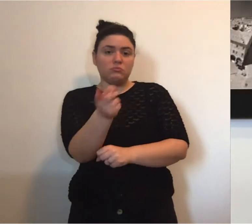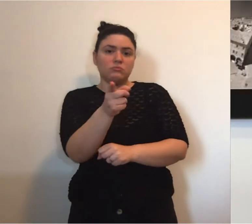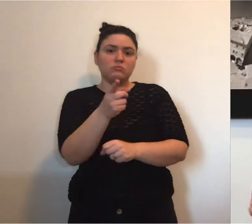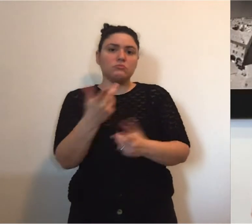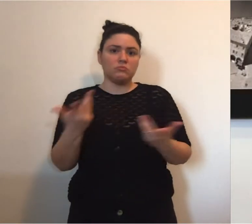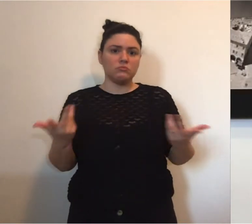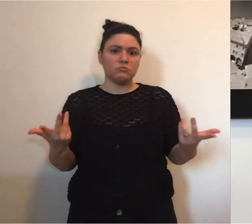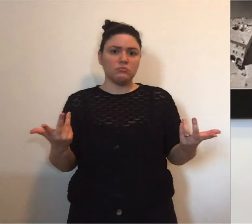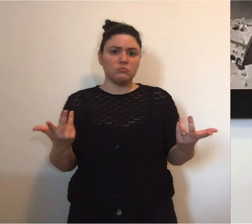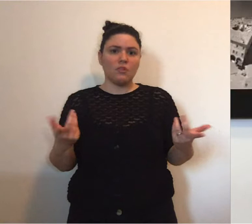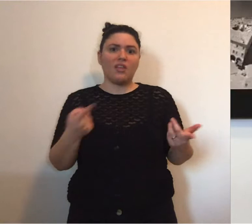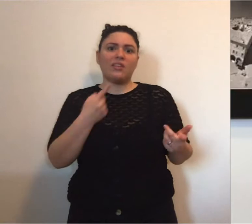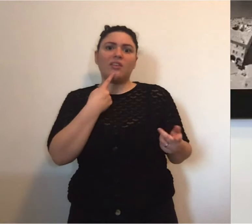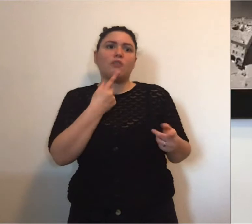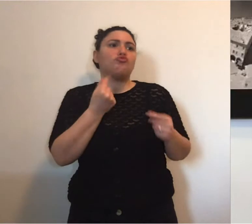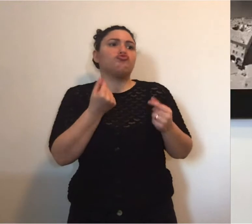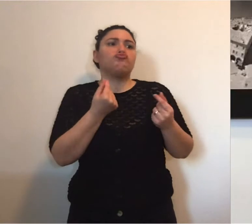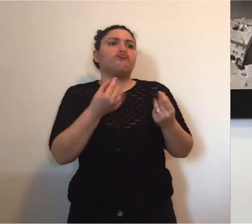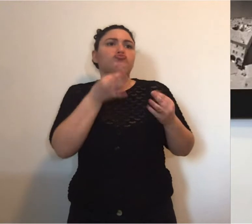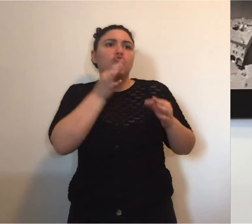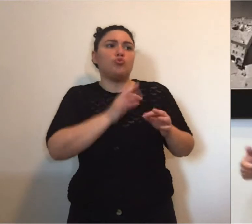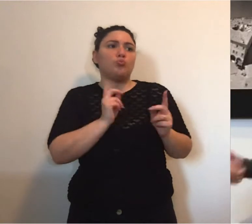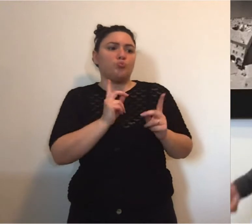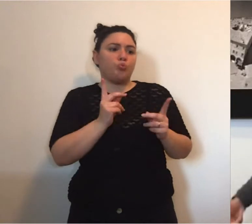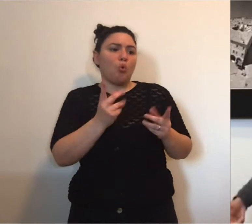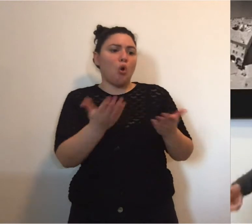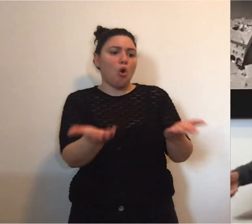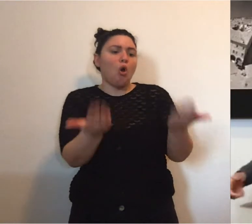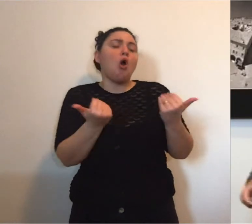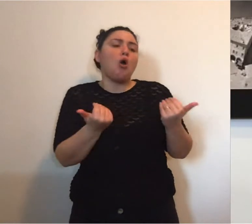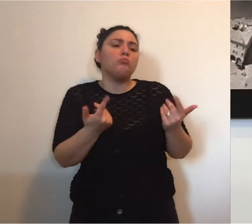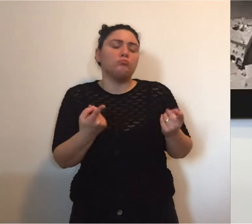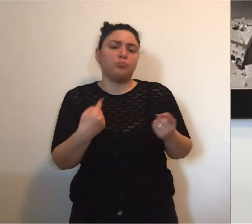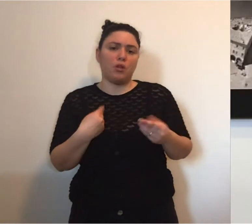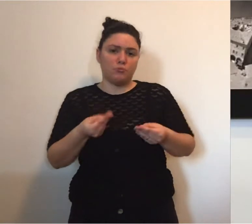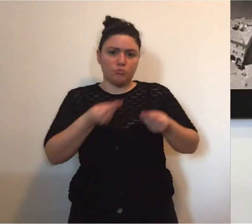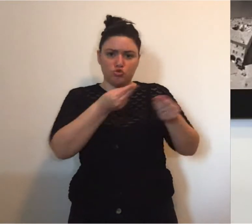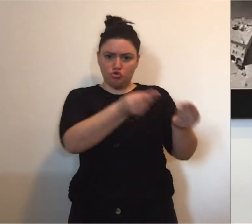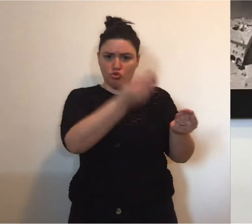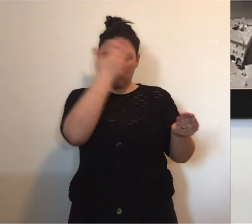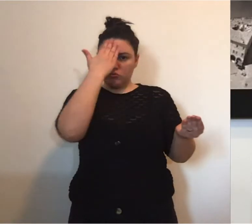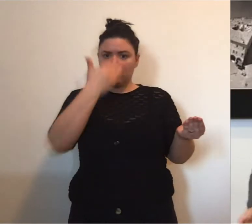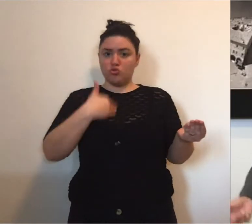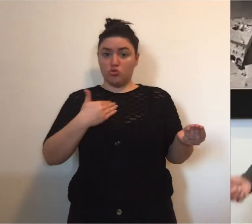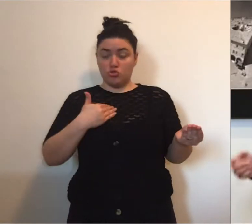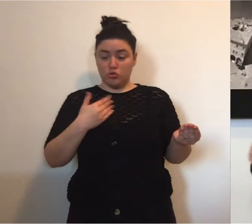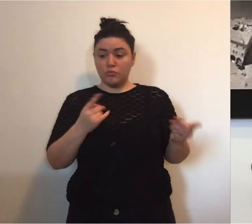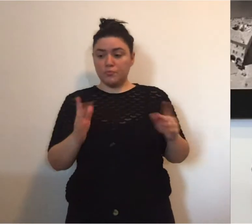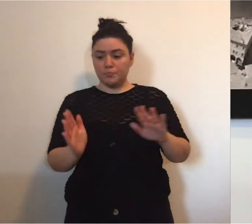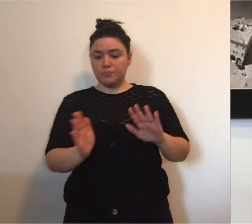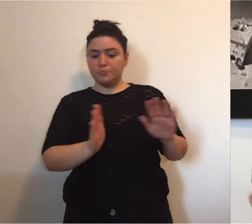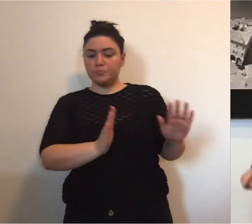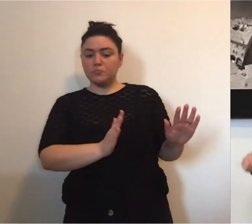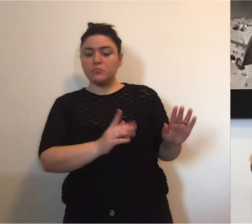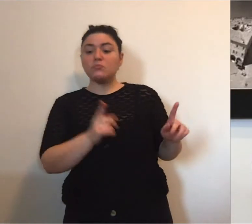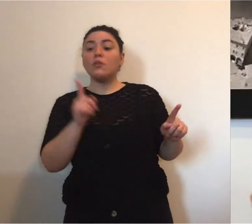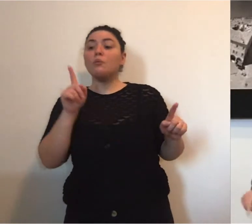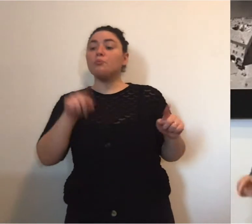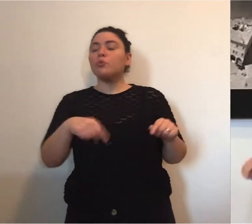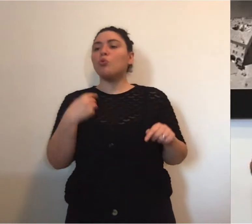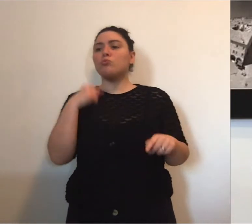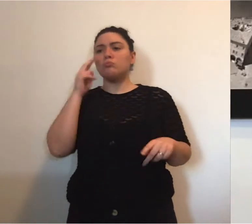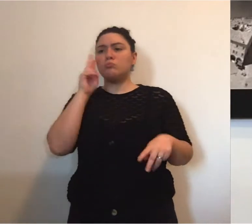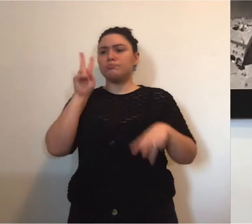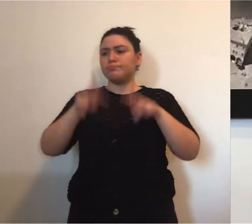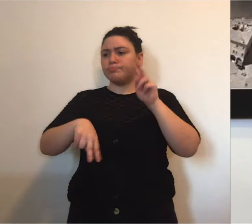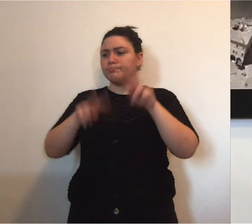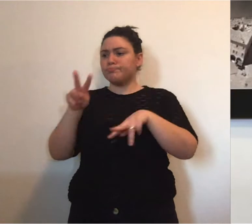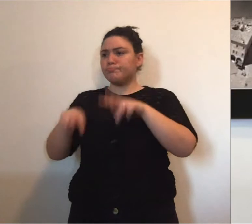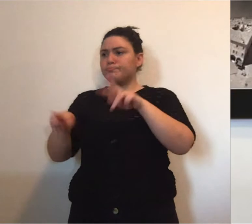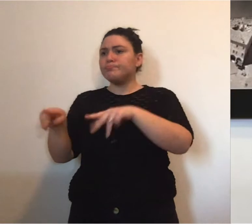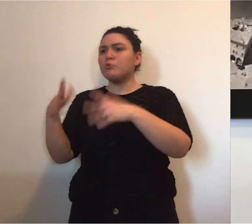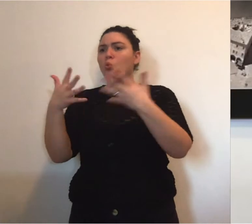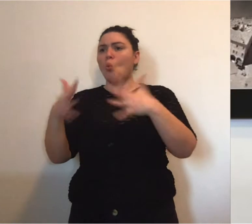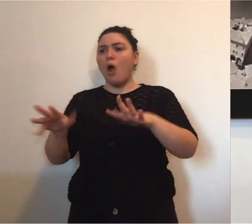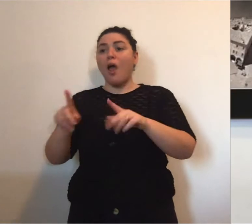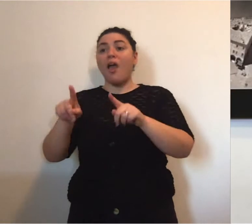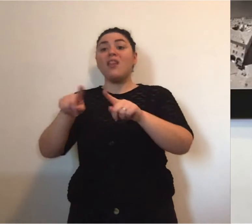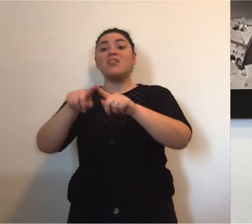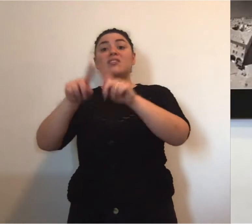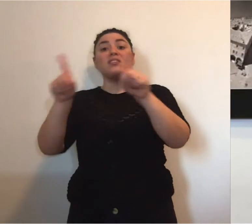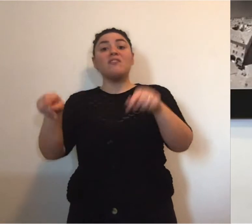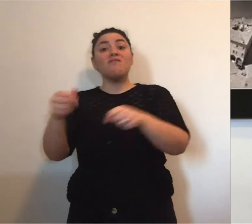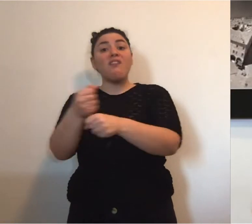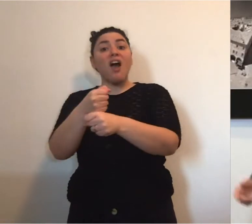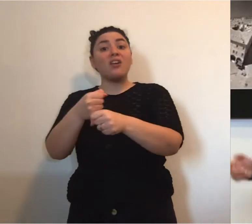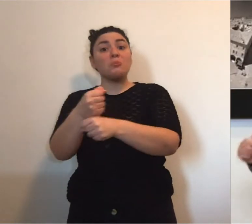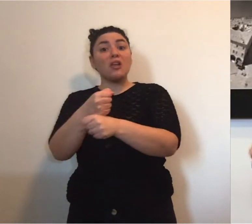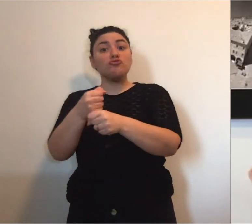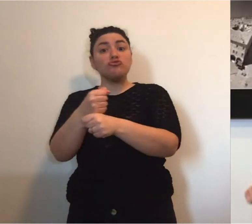esigenze di mobilità e di scarsità di mezzi nell'acquisizione. Nel contempo siamo andati a verificare in tutte le